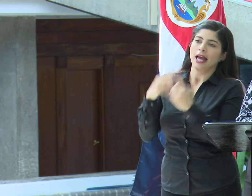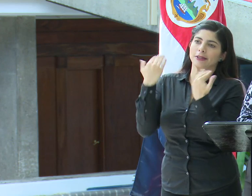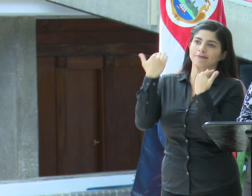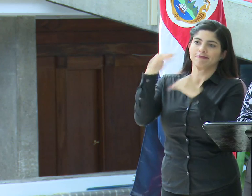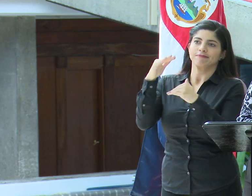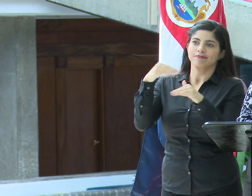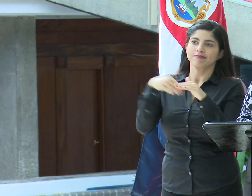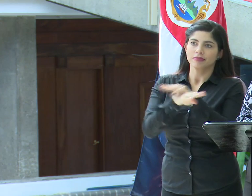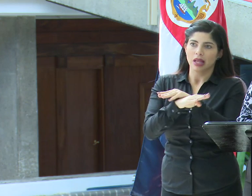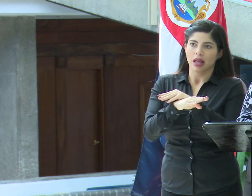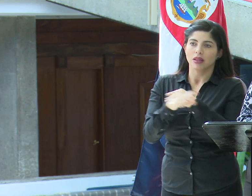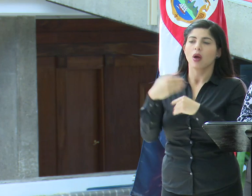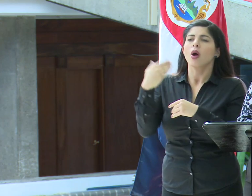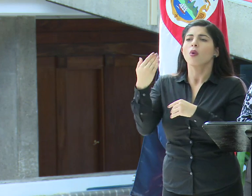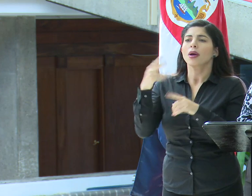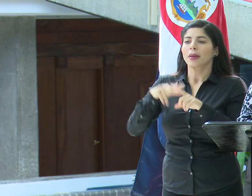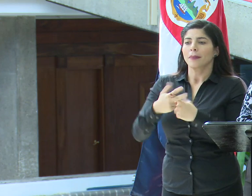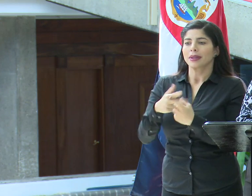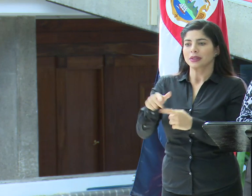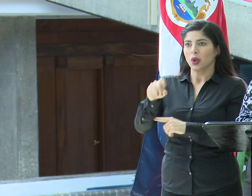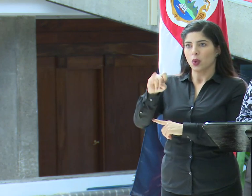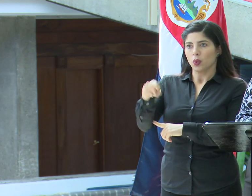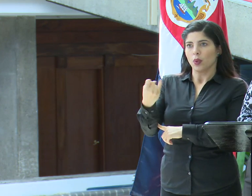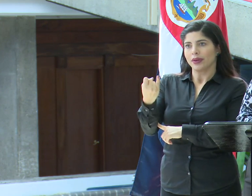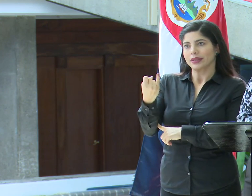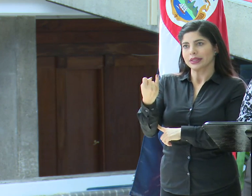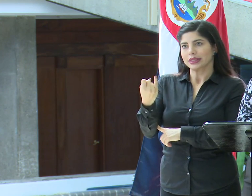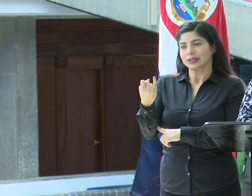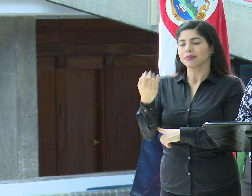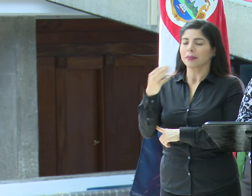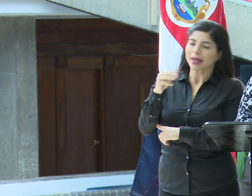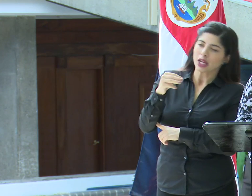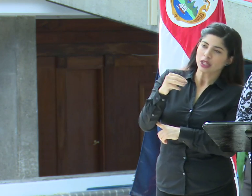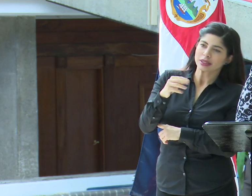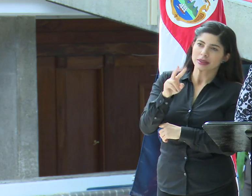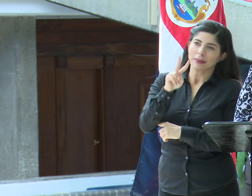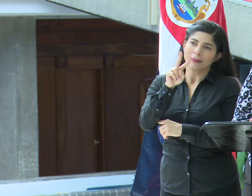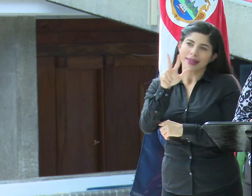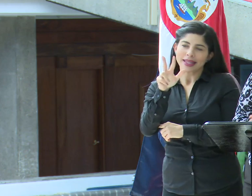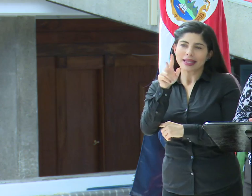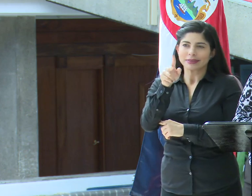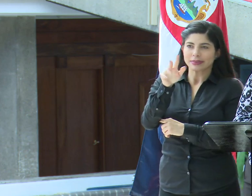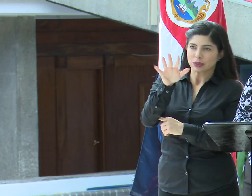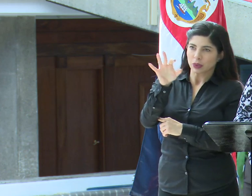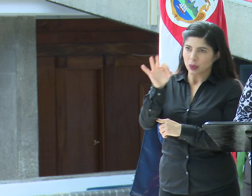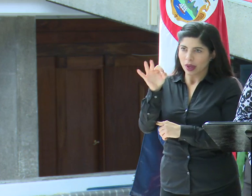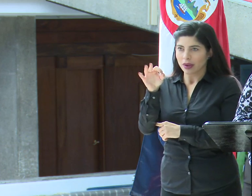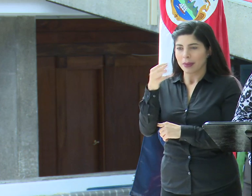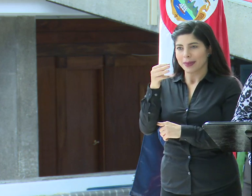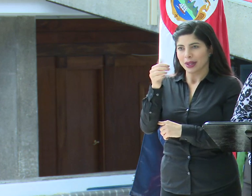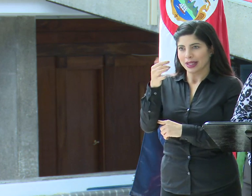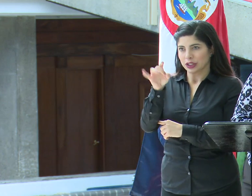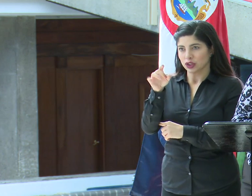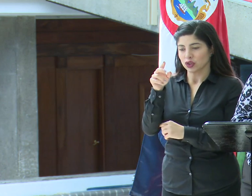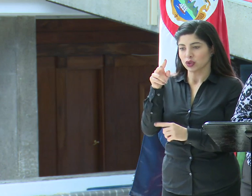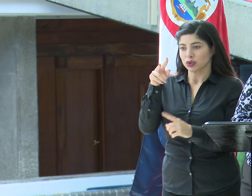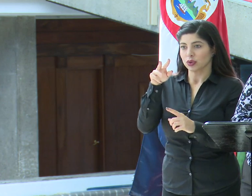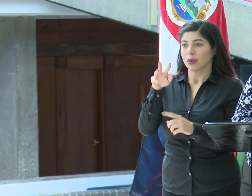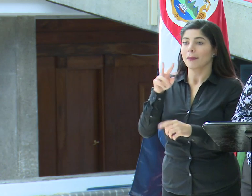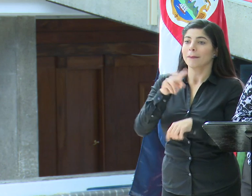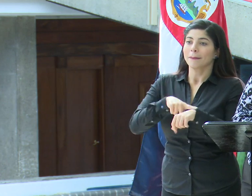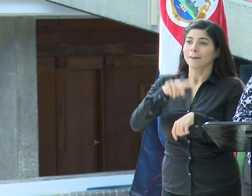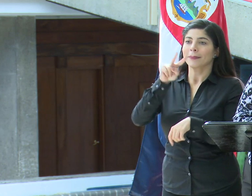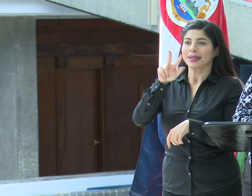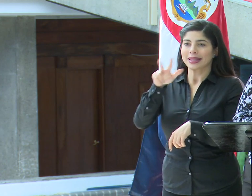restricción de ingreso a partir de este jueves, miércoles a las 23.59, miércoles 18 a las 23